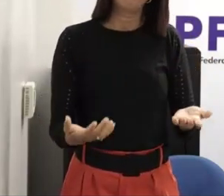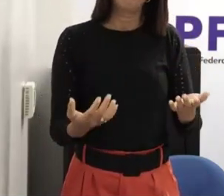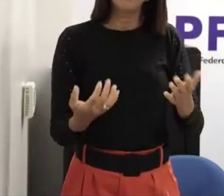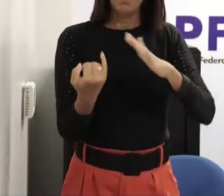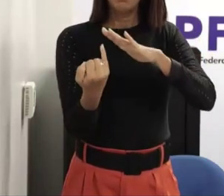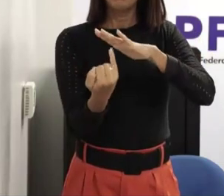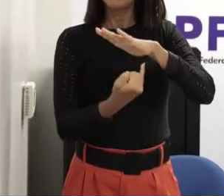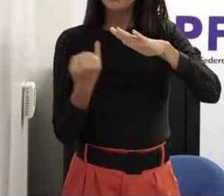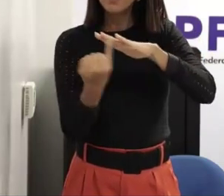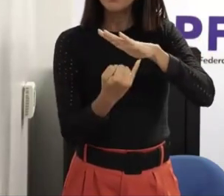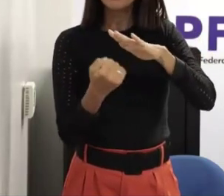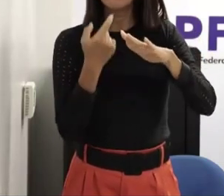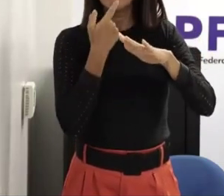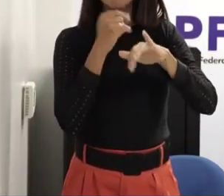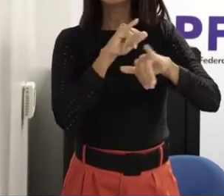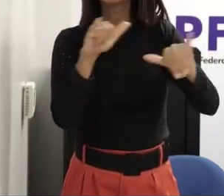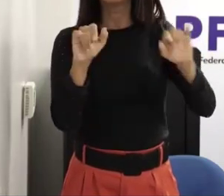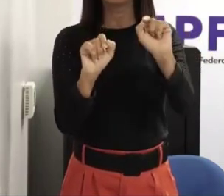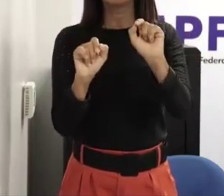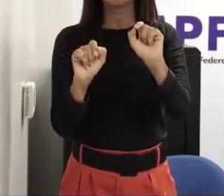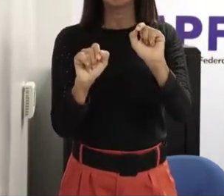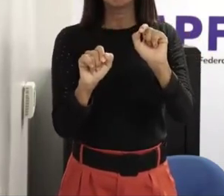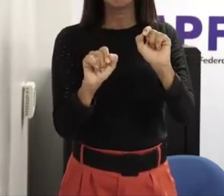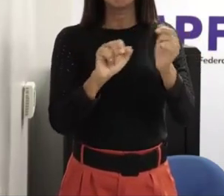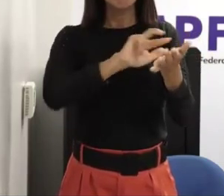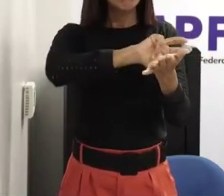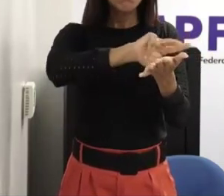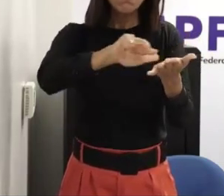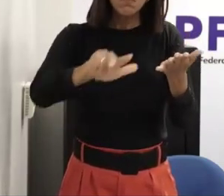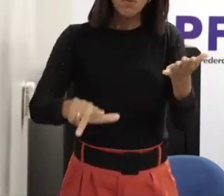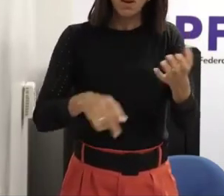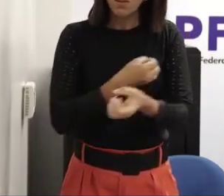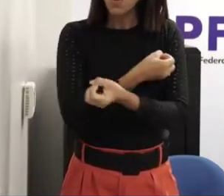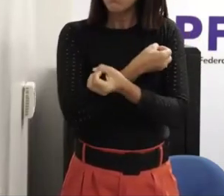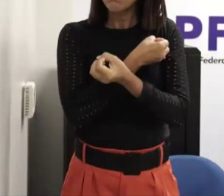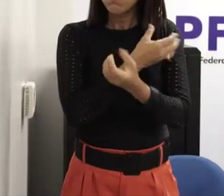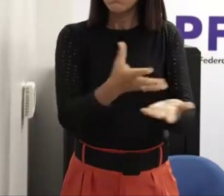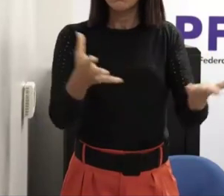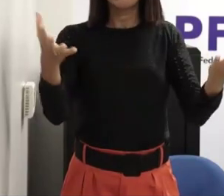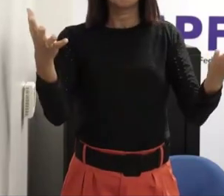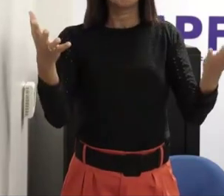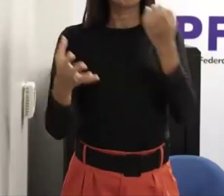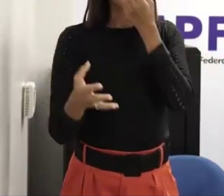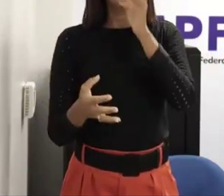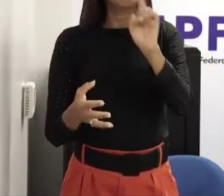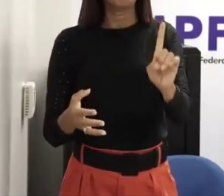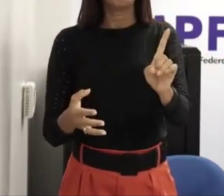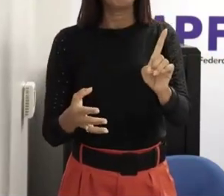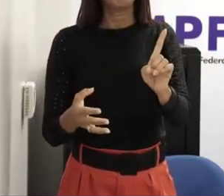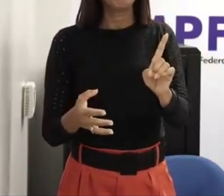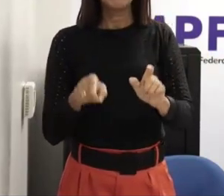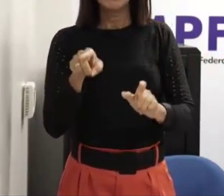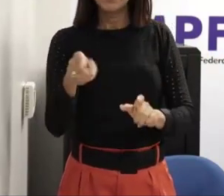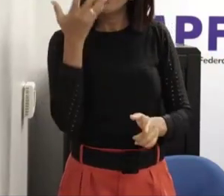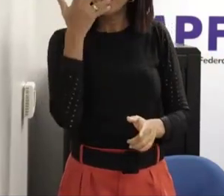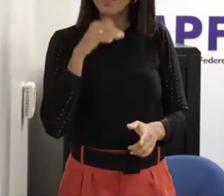restringir mesmo acesso os pais os pais não entenderam o monstro que é dar um celular para uma criança não que